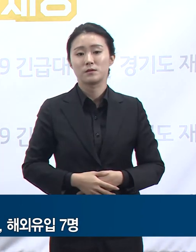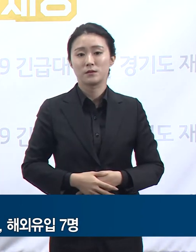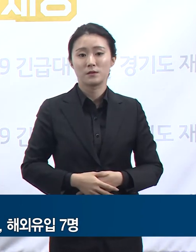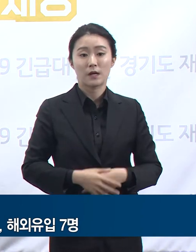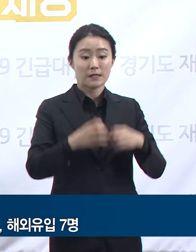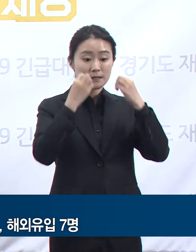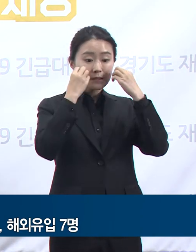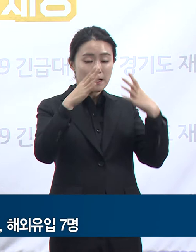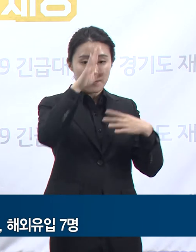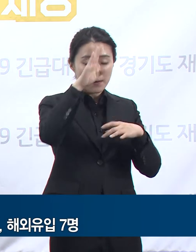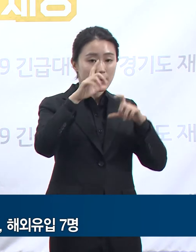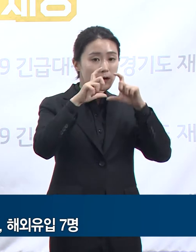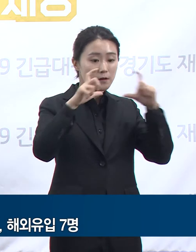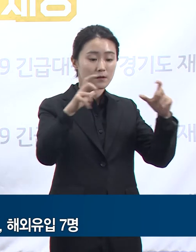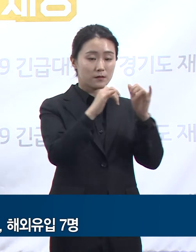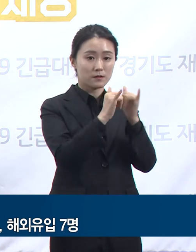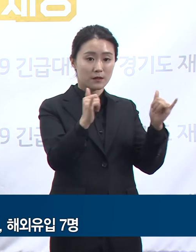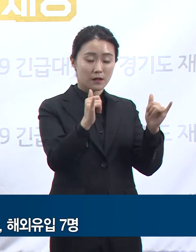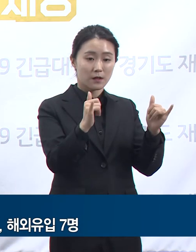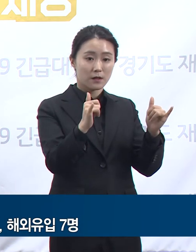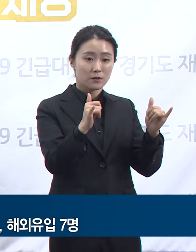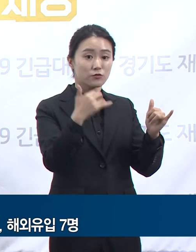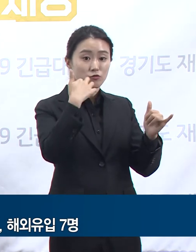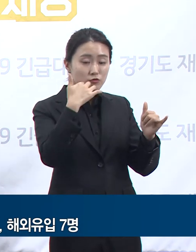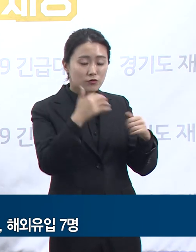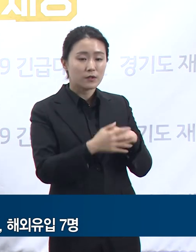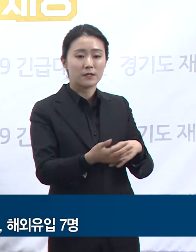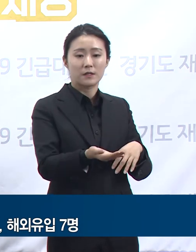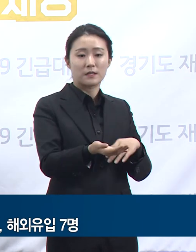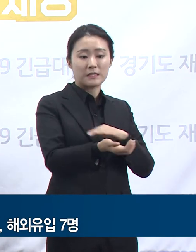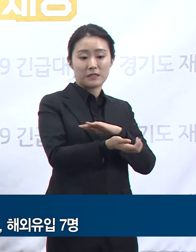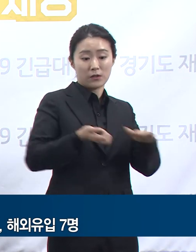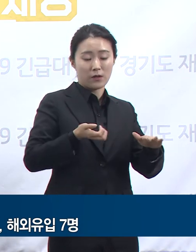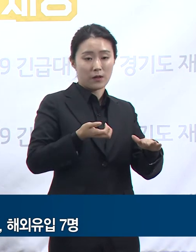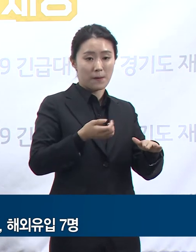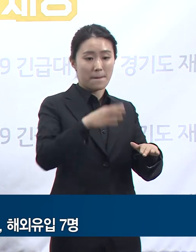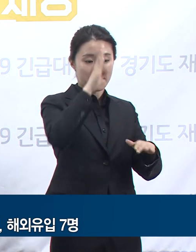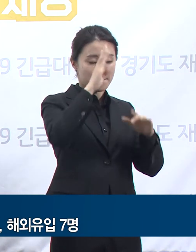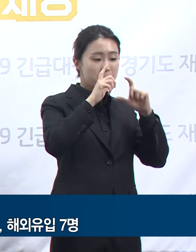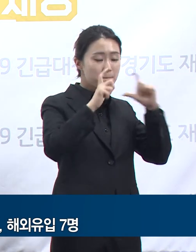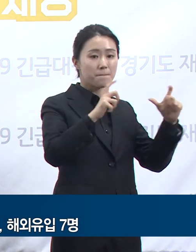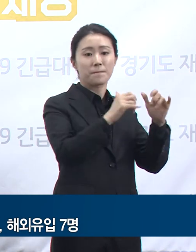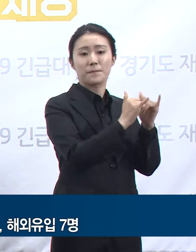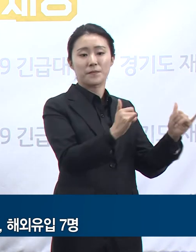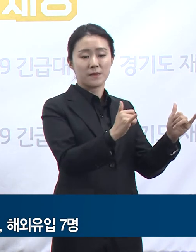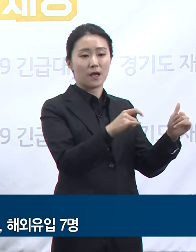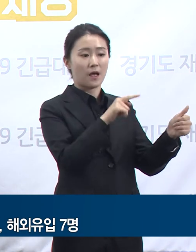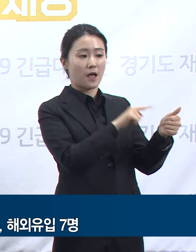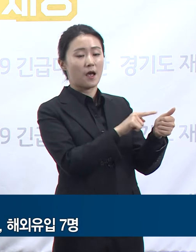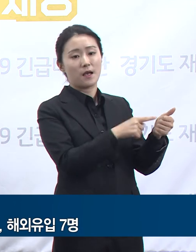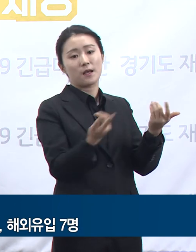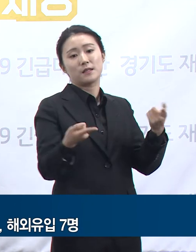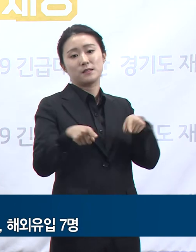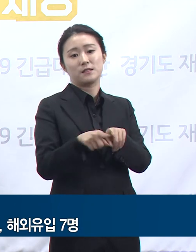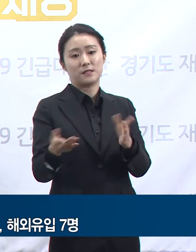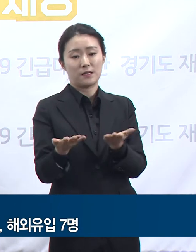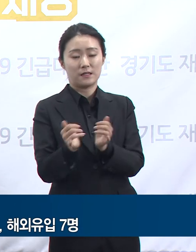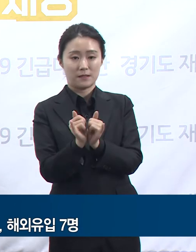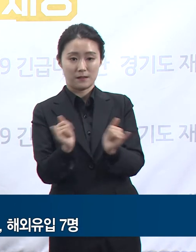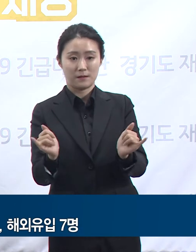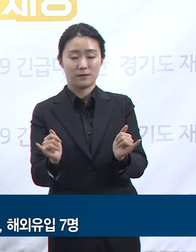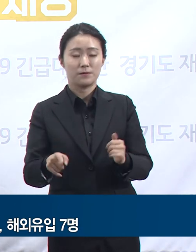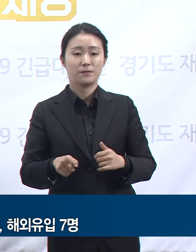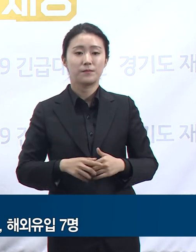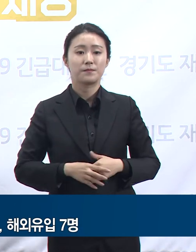기확진된 서울 발생자의 직장 동료로 접촉자로 분류되어 7월 19일 또는 20일부터 자가격리 중이었습니다.